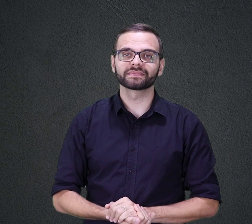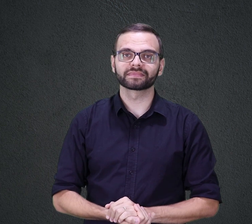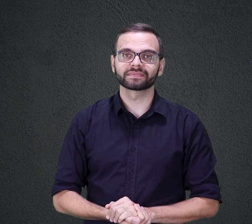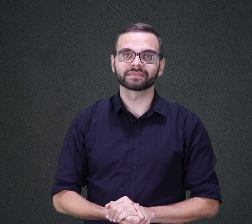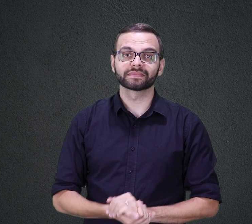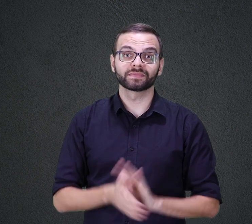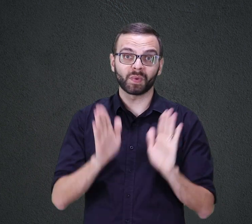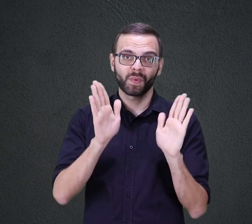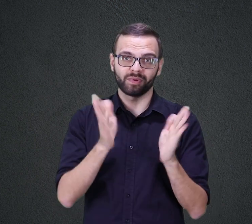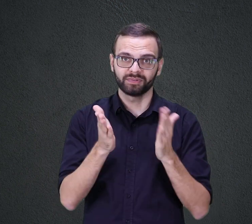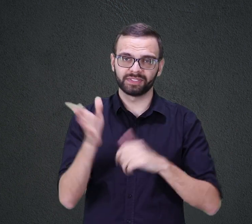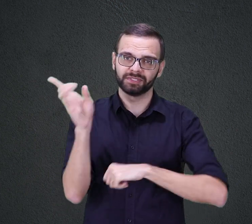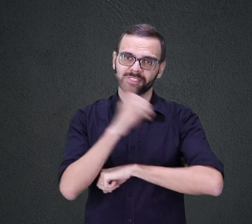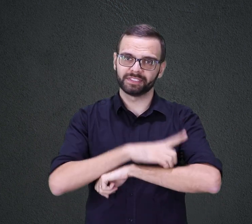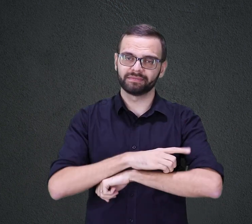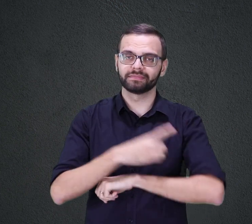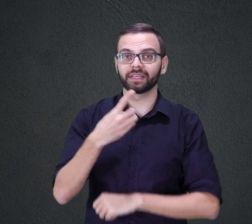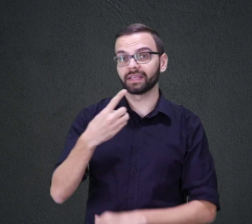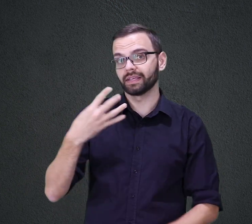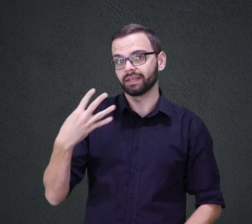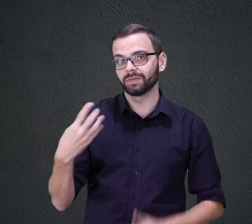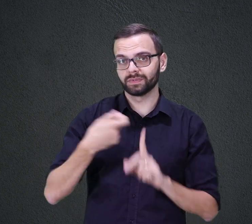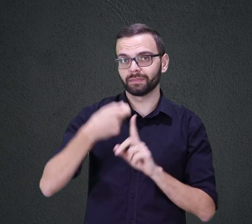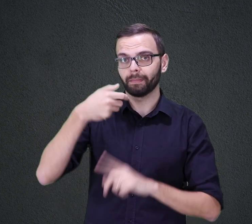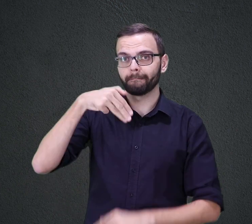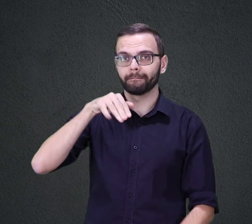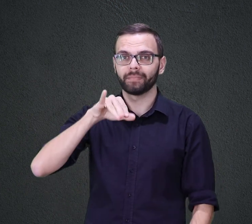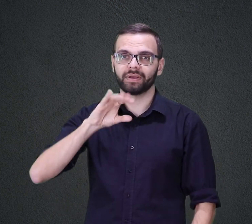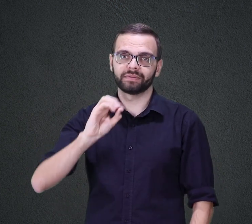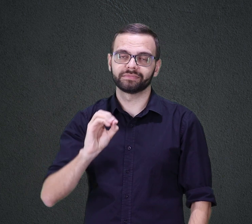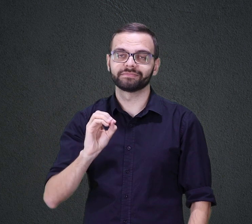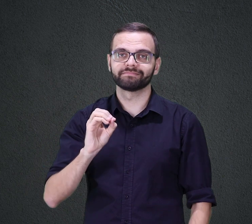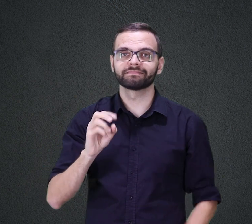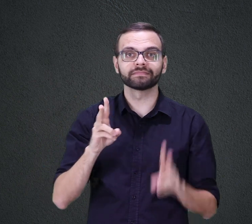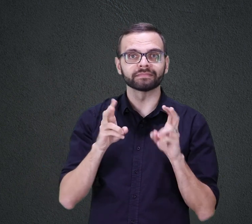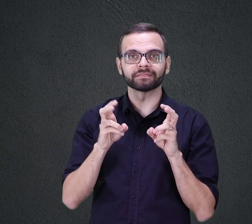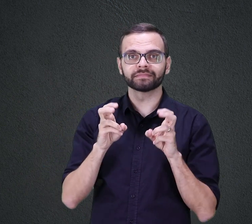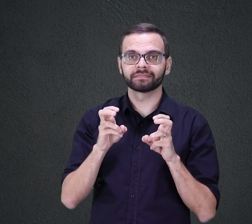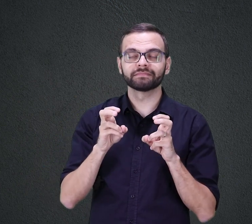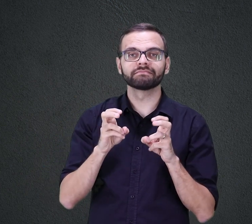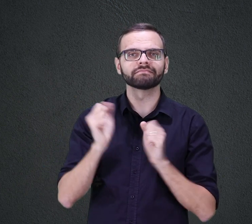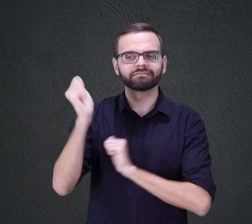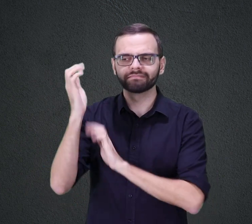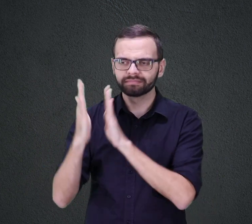HOJE É 14 DE MAIO O TÍTULO DE HOJE É DIANTE DE DEUS